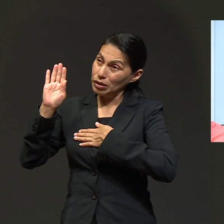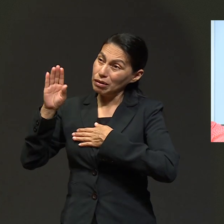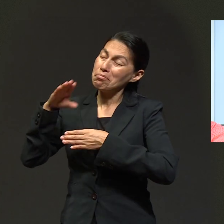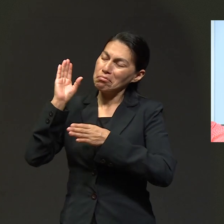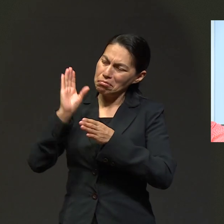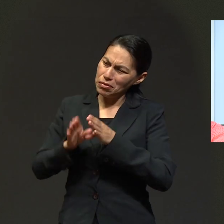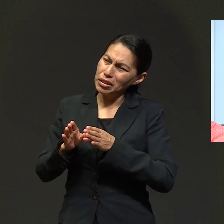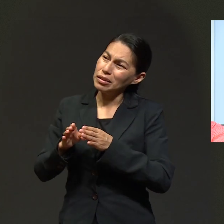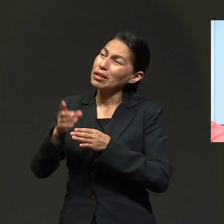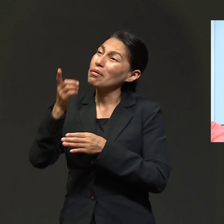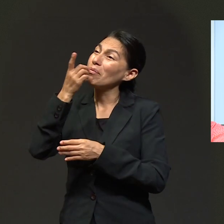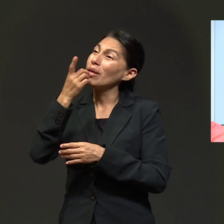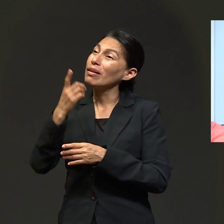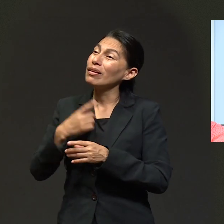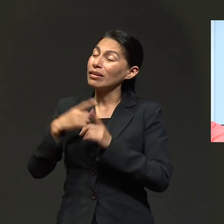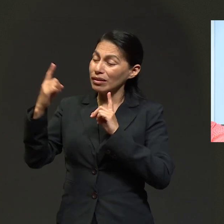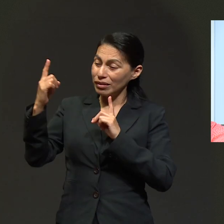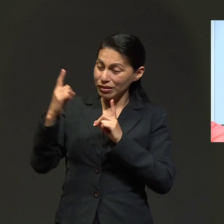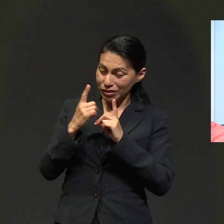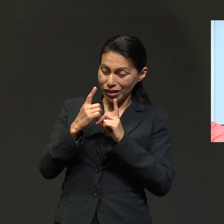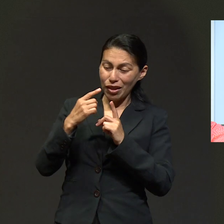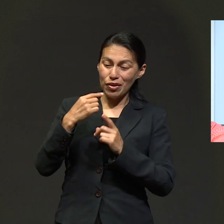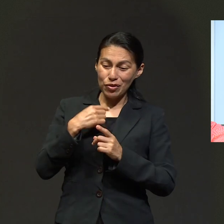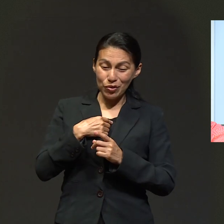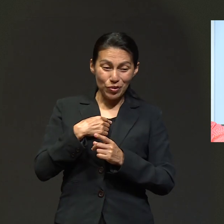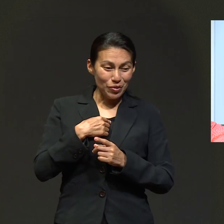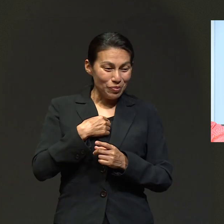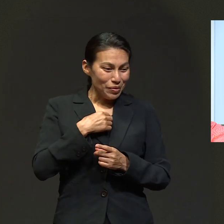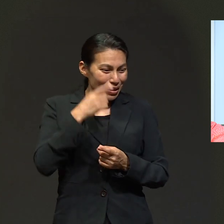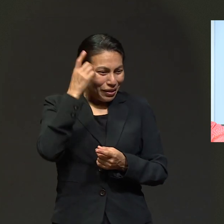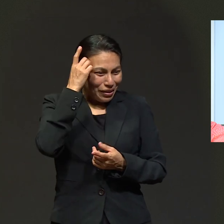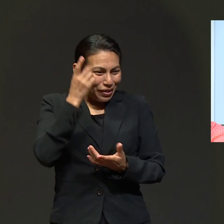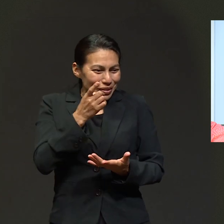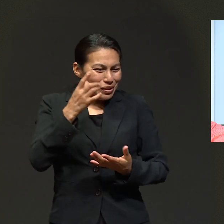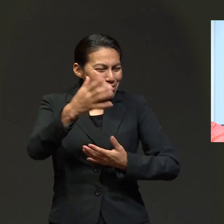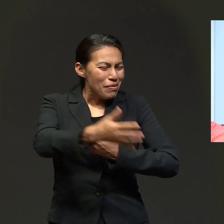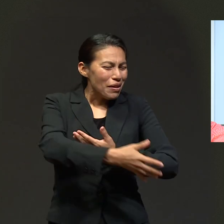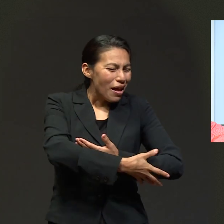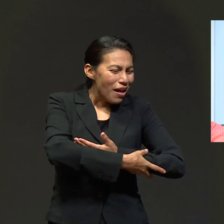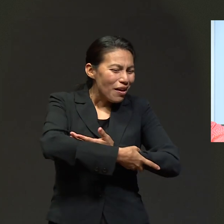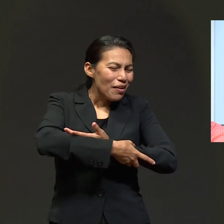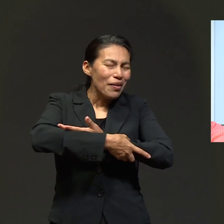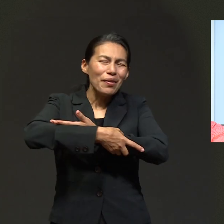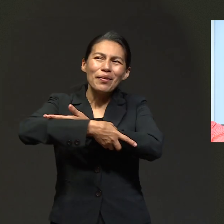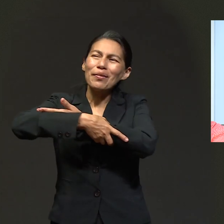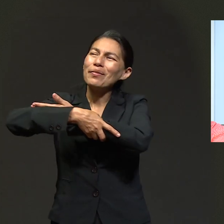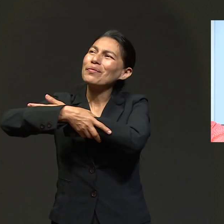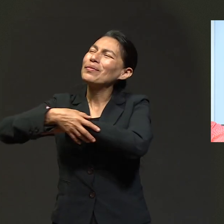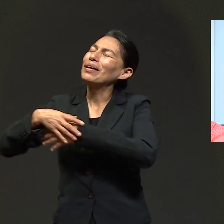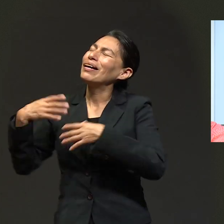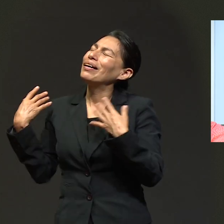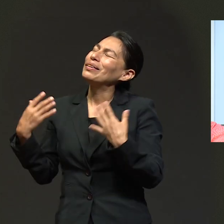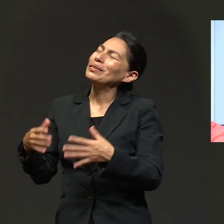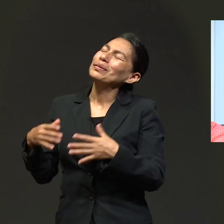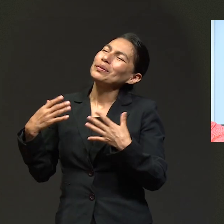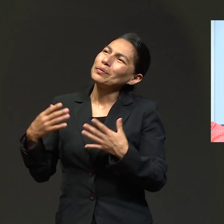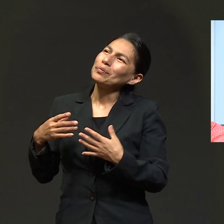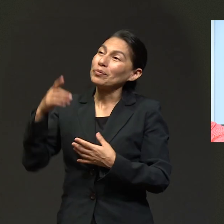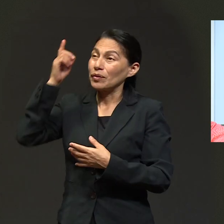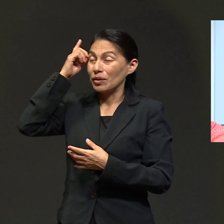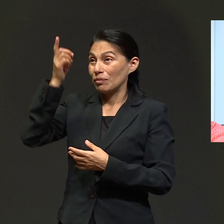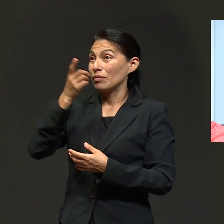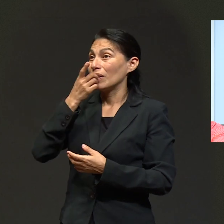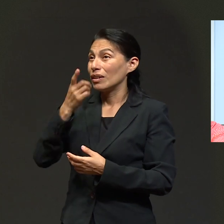Porque me demostraste en tu promesa, me dijiste personalmente que tú eres mi Dios y que me vas a tomar de mi brazo. Y